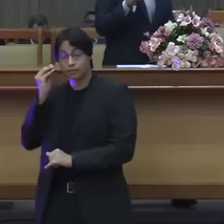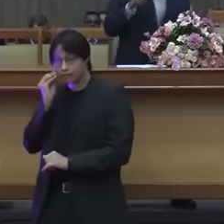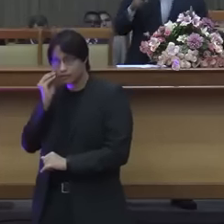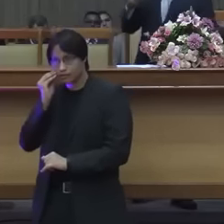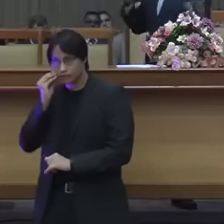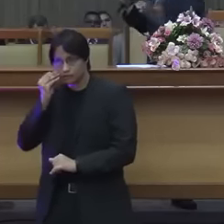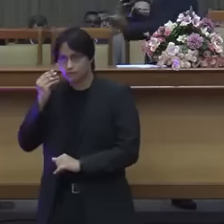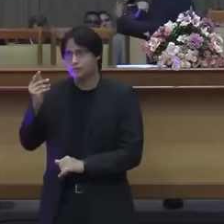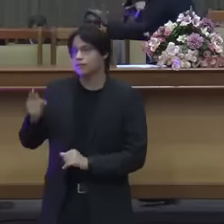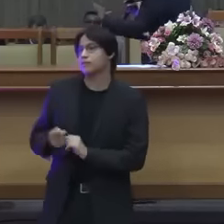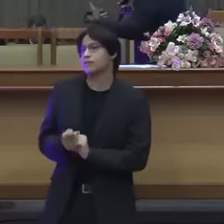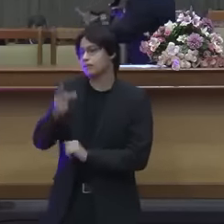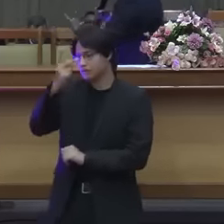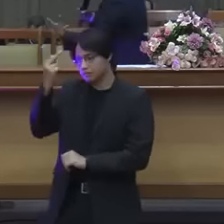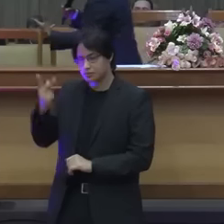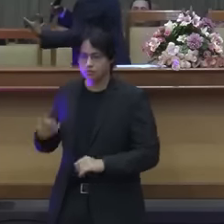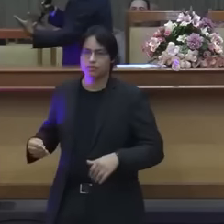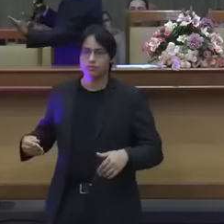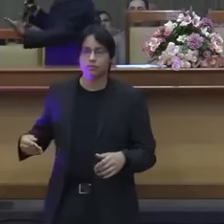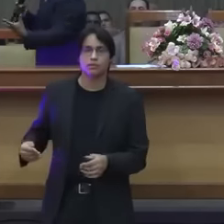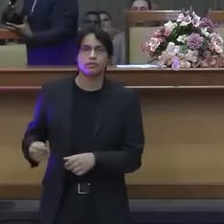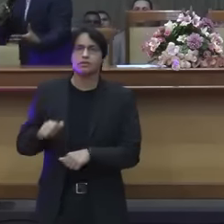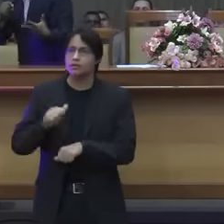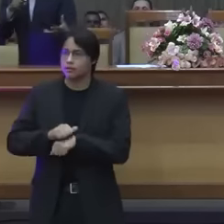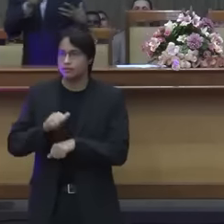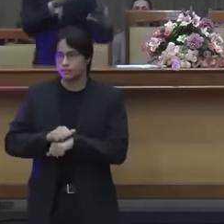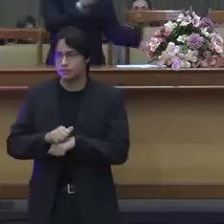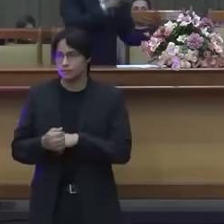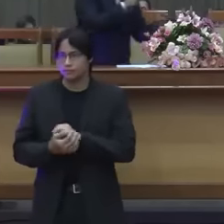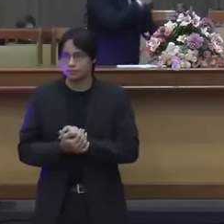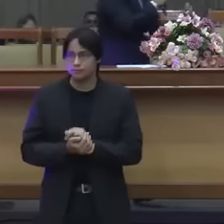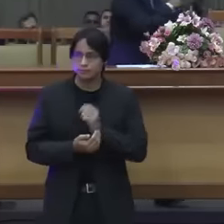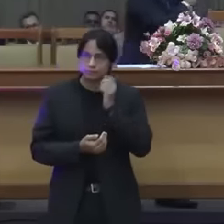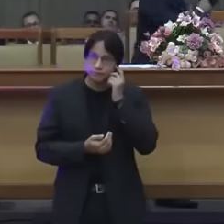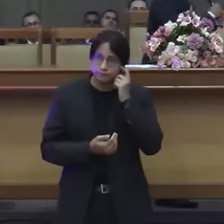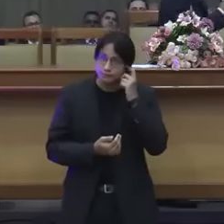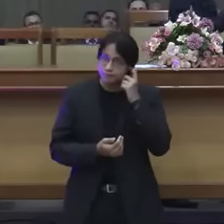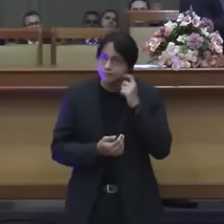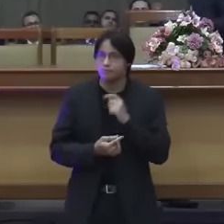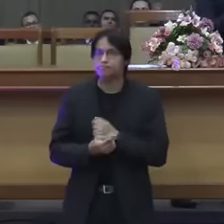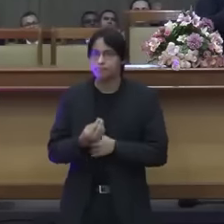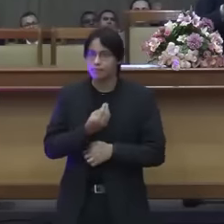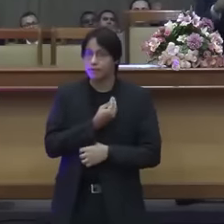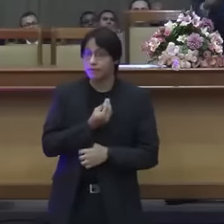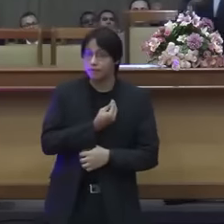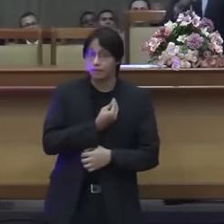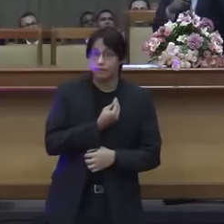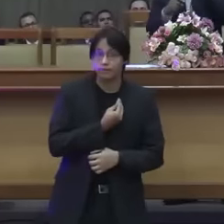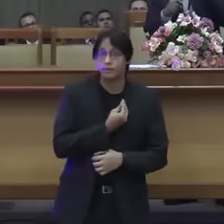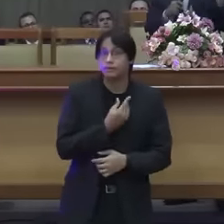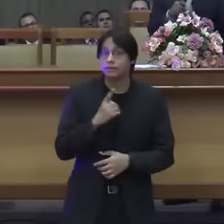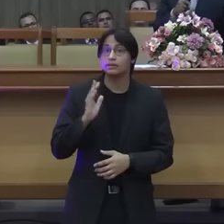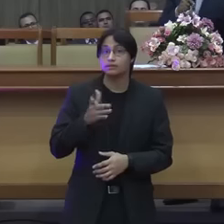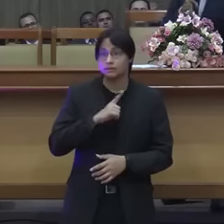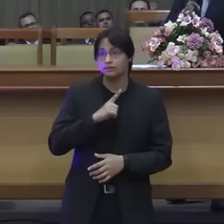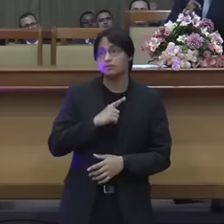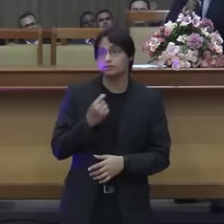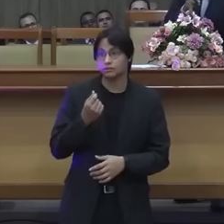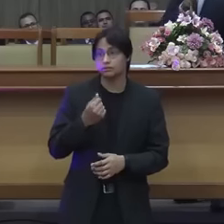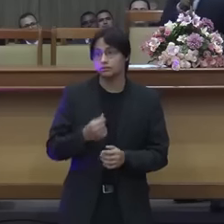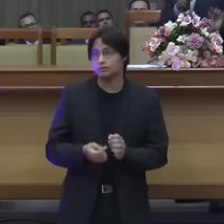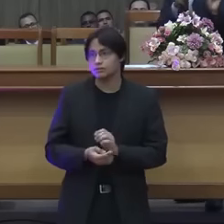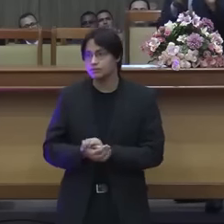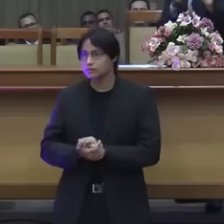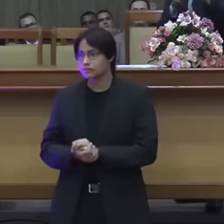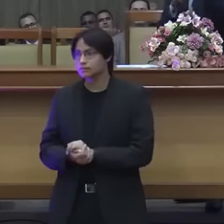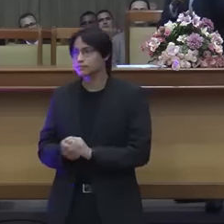e eles é isso eles viviam daquilo eu li aliás eu